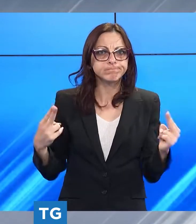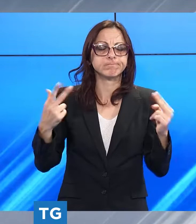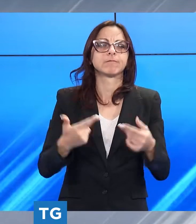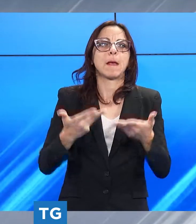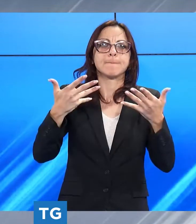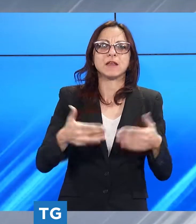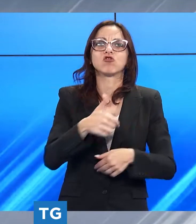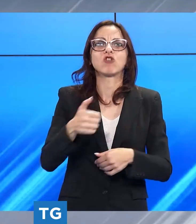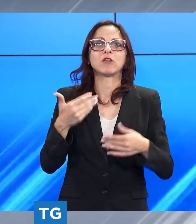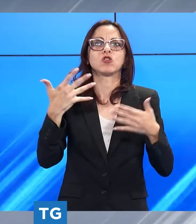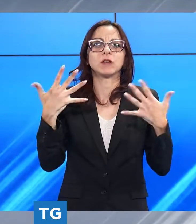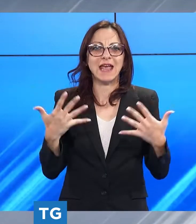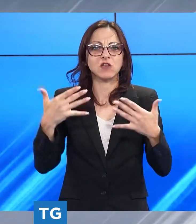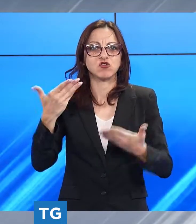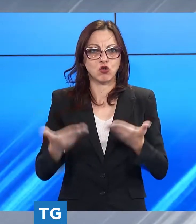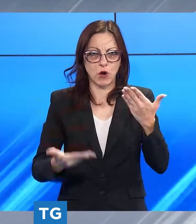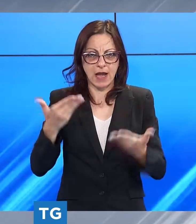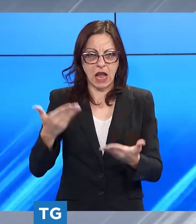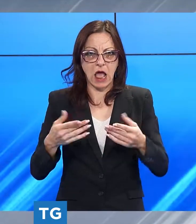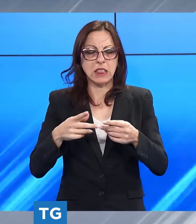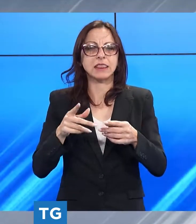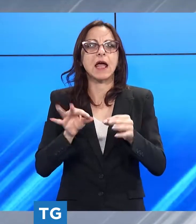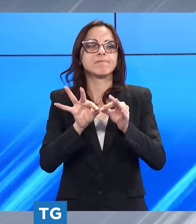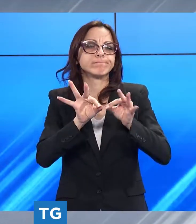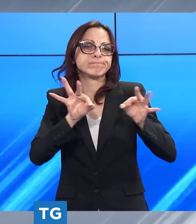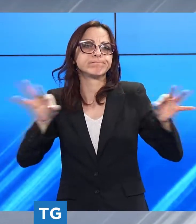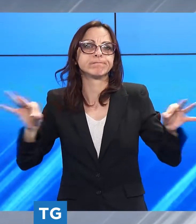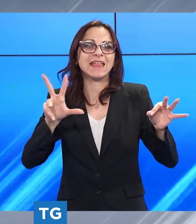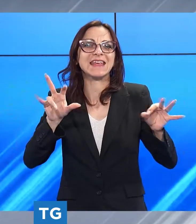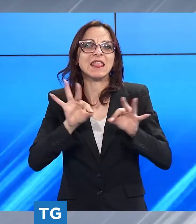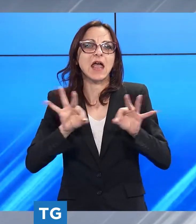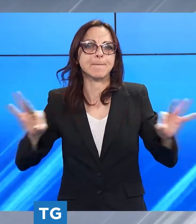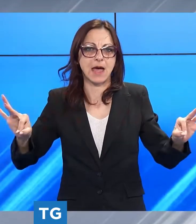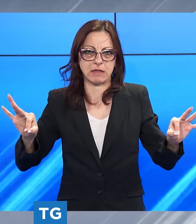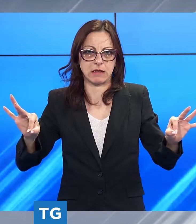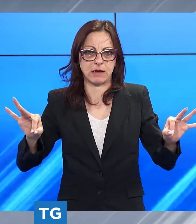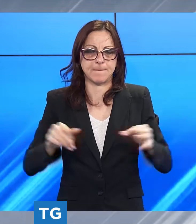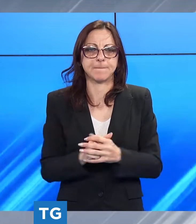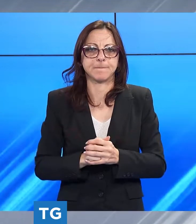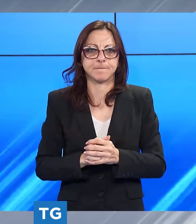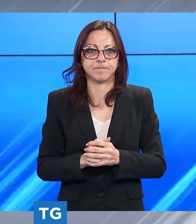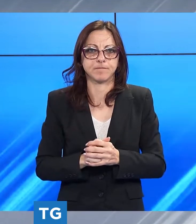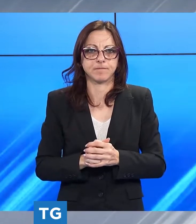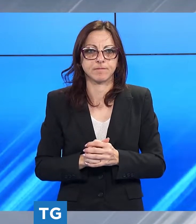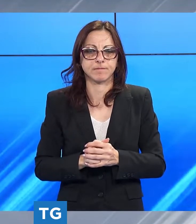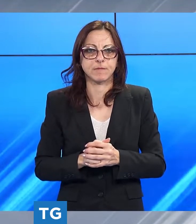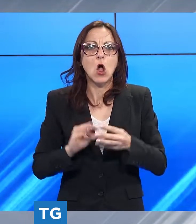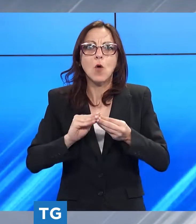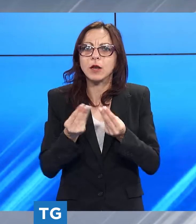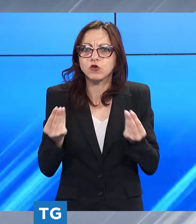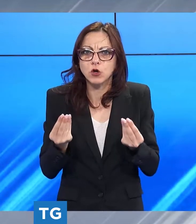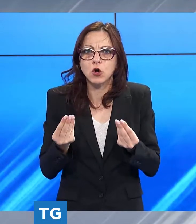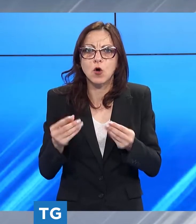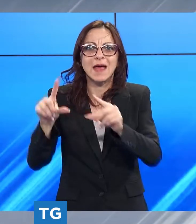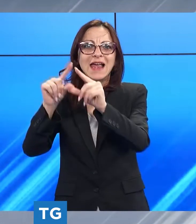necessari al superamento dei binari ferroviari per completare questa operazione è stato necessario far giungere un mezzo speciale dalla liguria